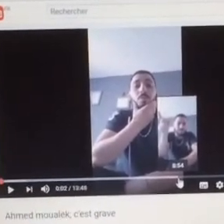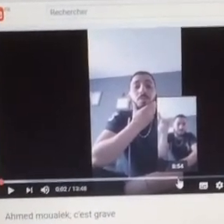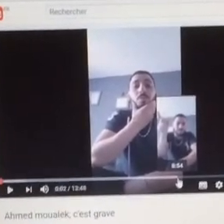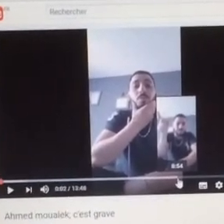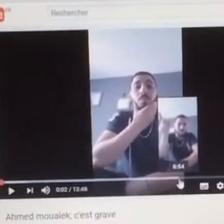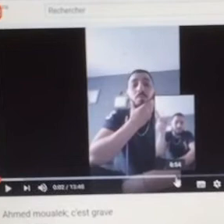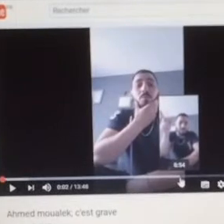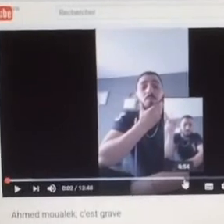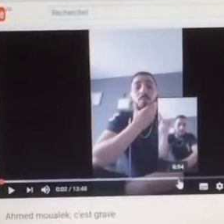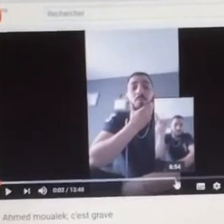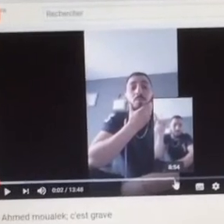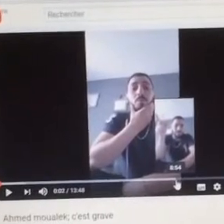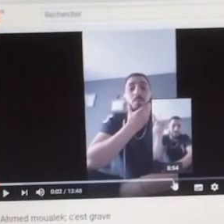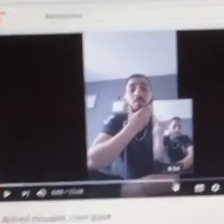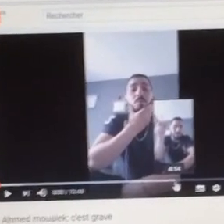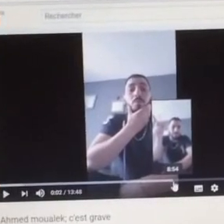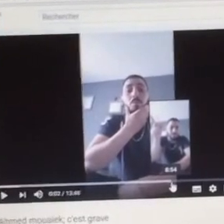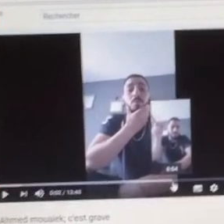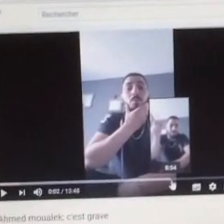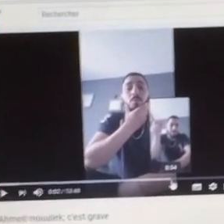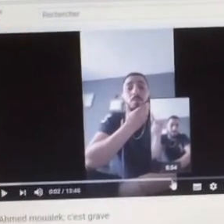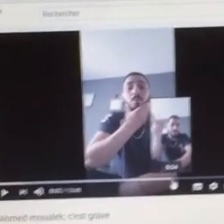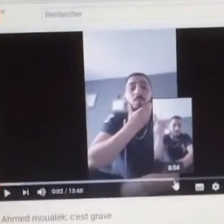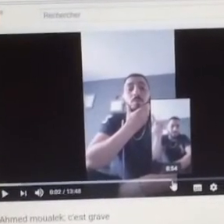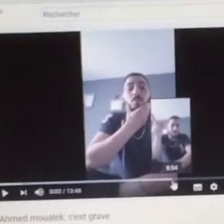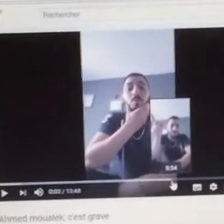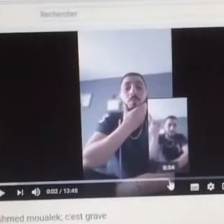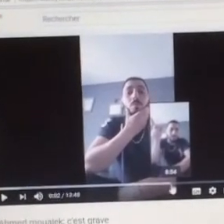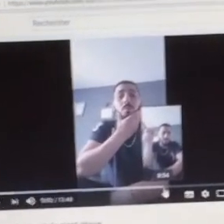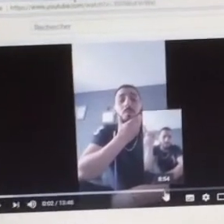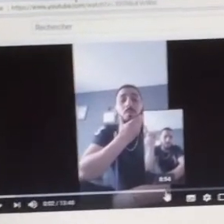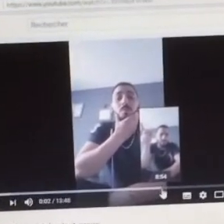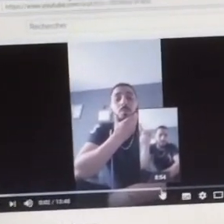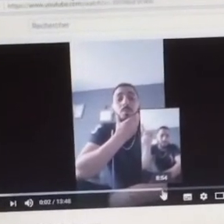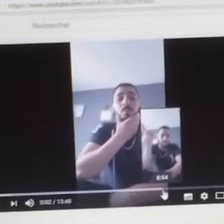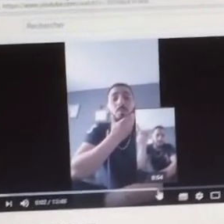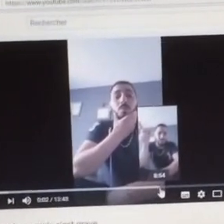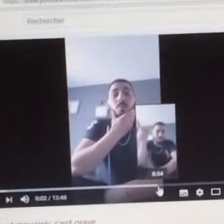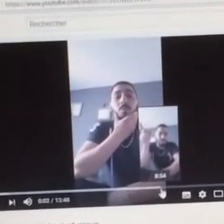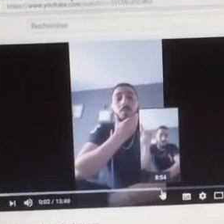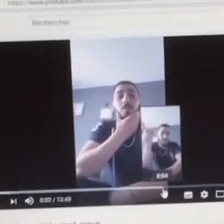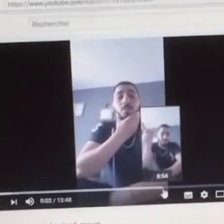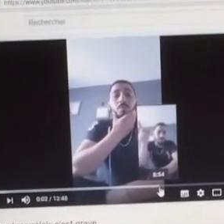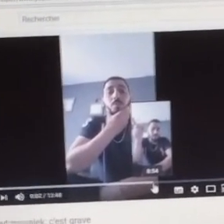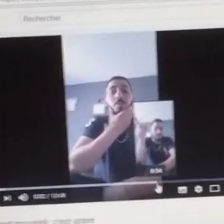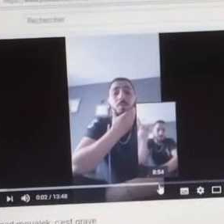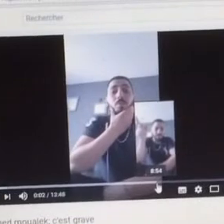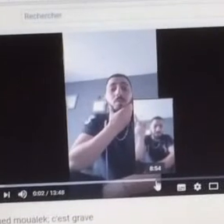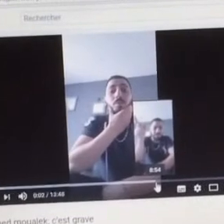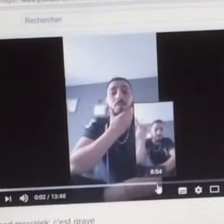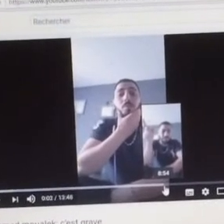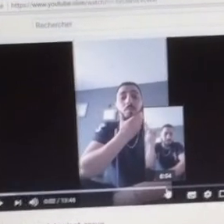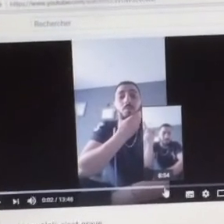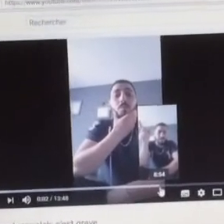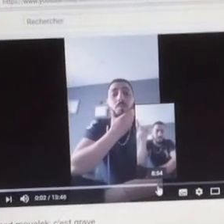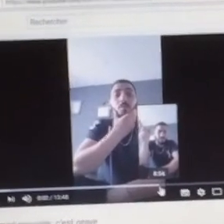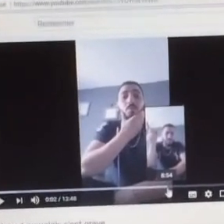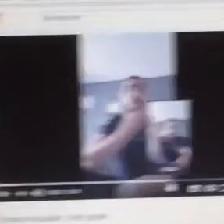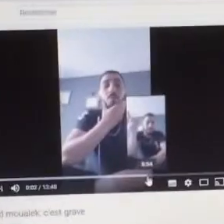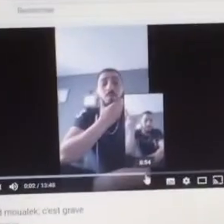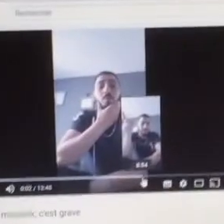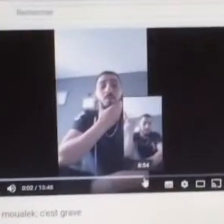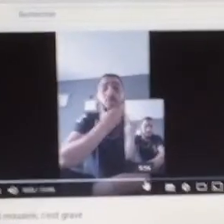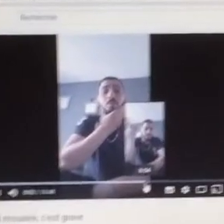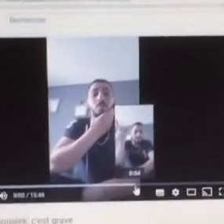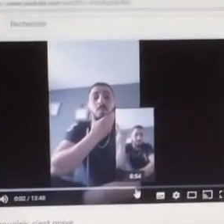normales, qui sont en contradiction avec notre voix, avec tout ça Mais ça c'est l'homme, au final tu peux pas dire, c'est juste les musulmans, tu prends des chrétiens qui vont à la messe